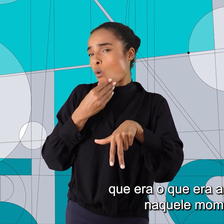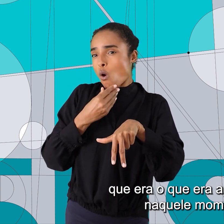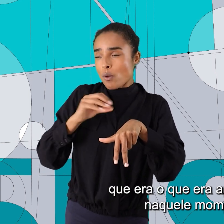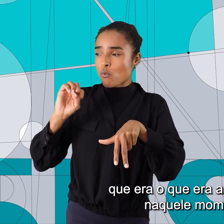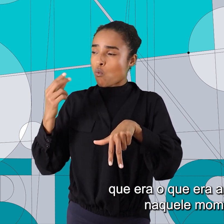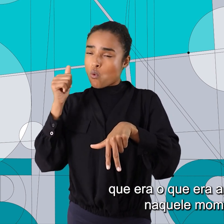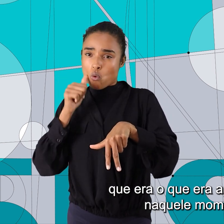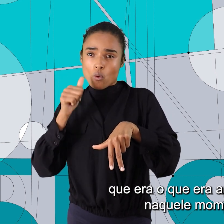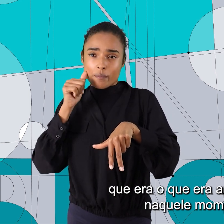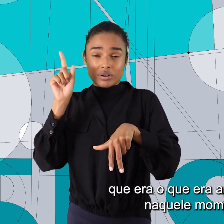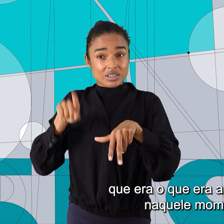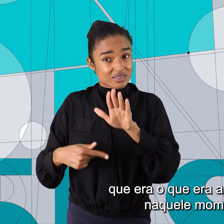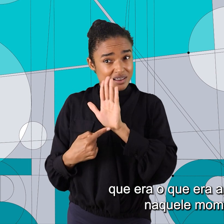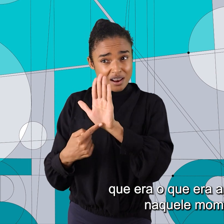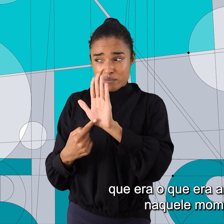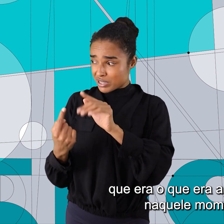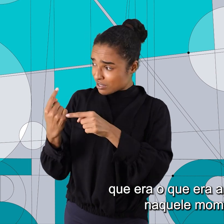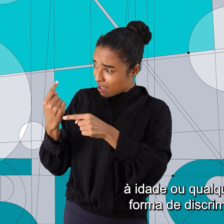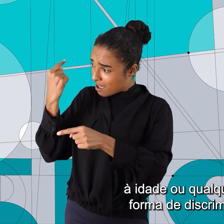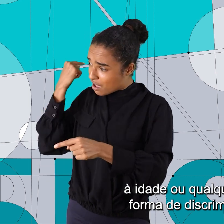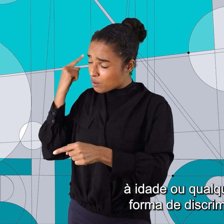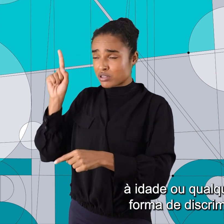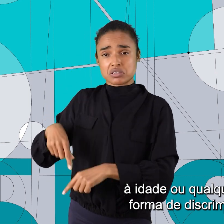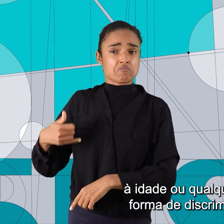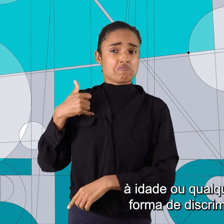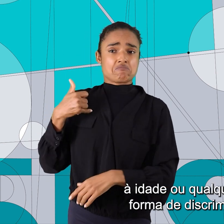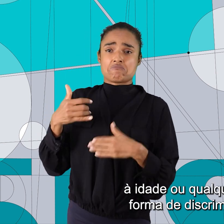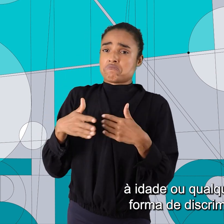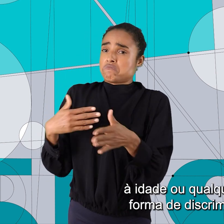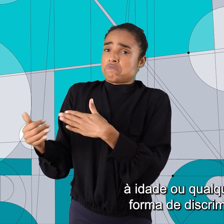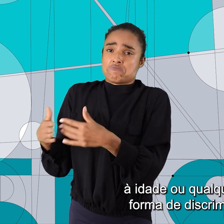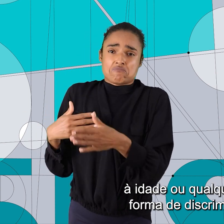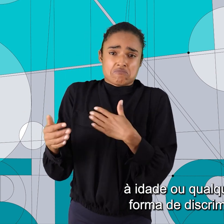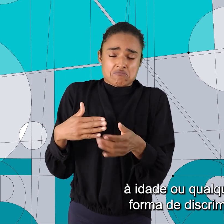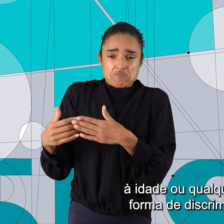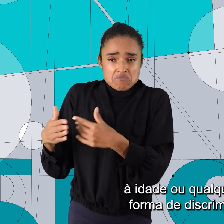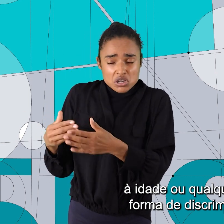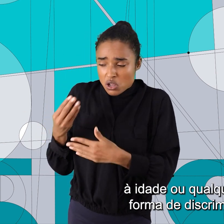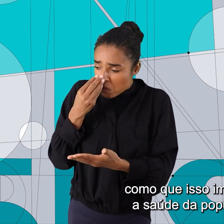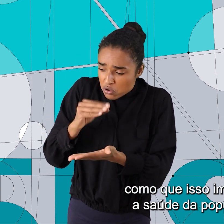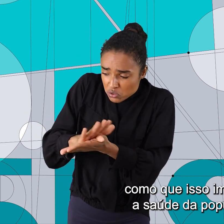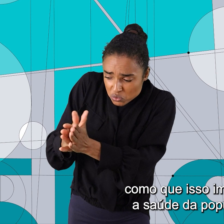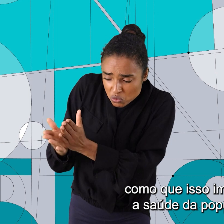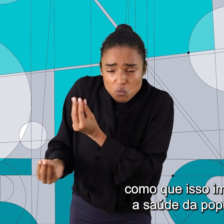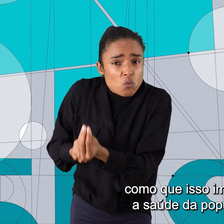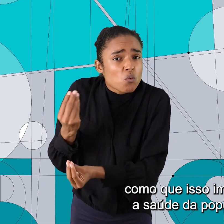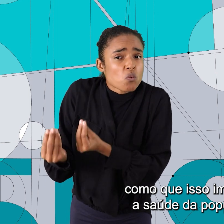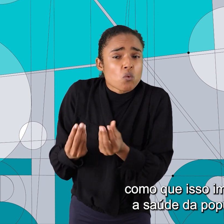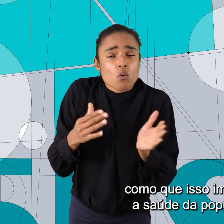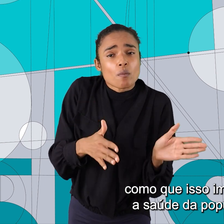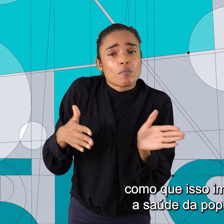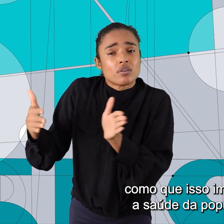que era o que era apresentado naquele momento, a idade ou qualquer outra forma de discriminação, como que isso